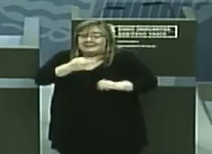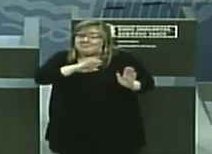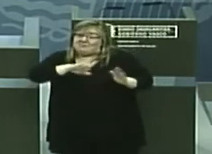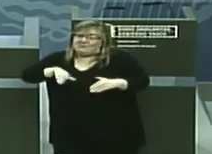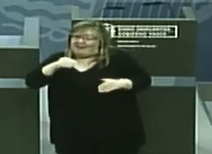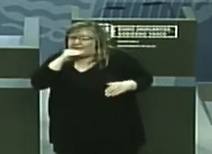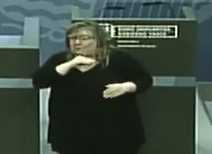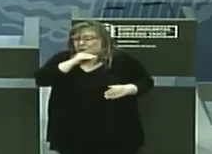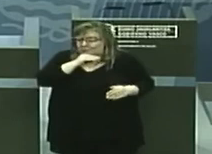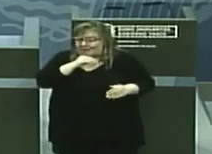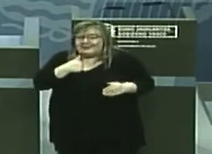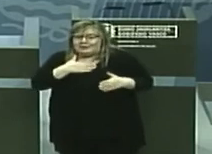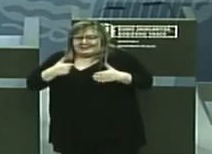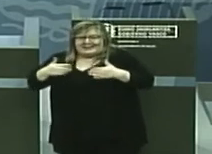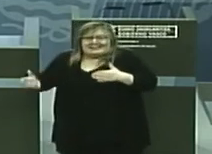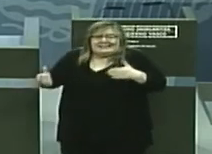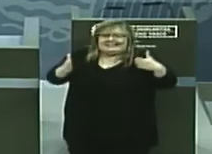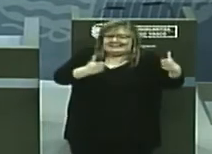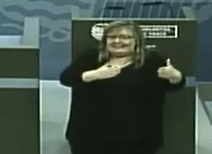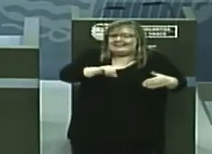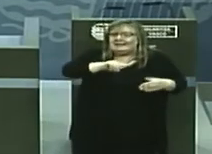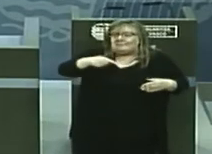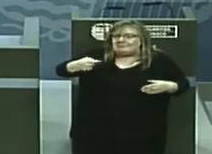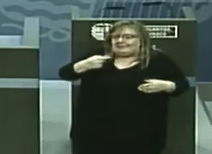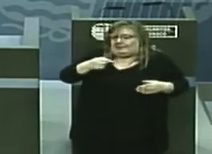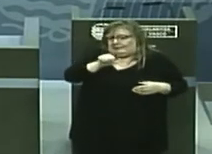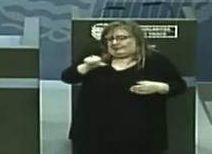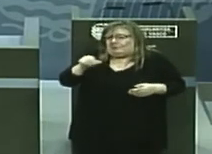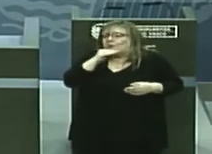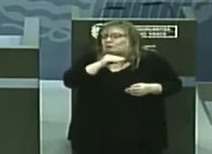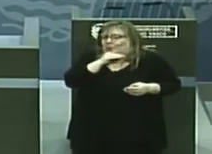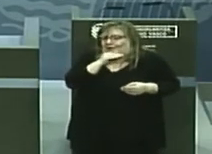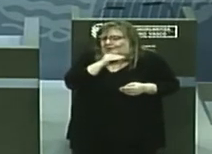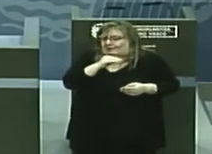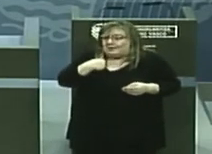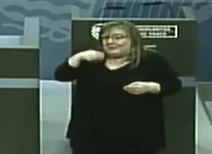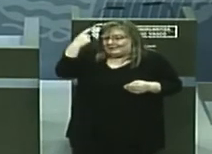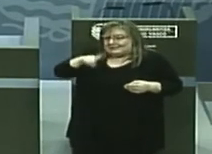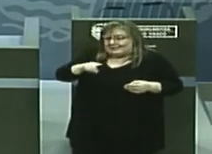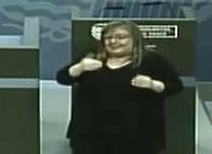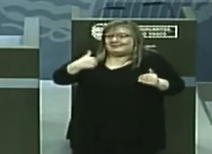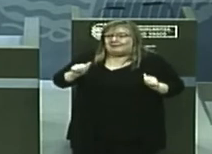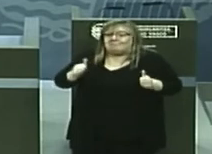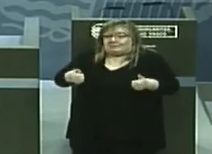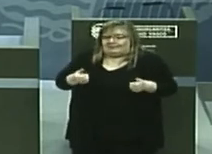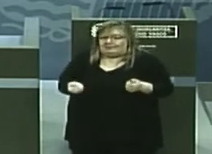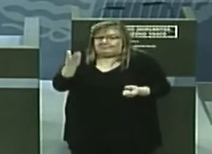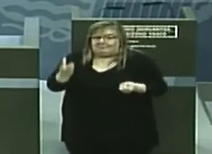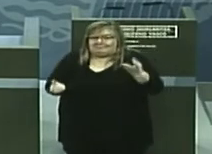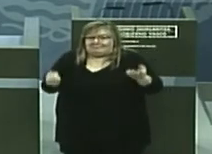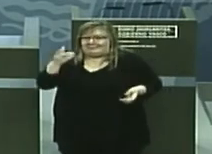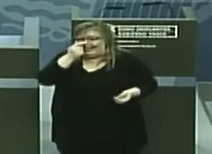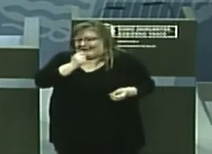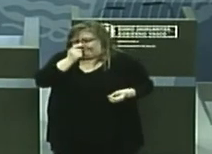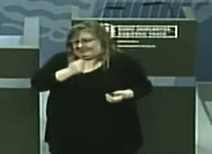octubre. Nos gustaría adelantarla a principios de octubre porque es cuando sabemos que empiezan los primeros casos de gripe.